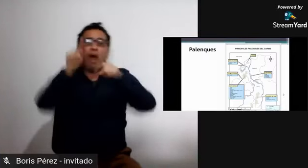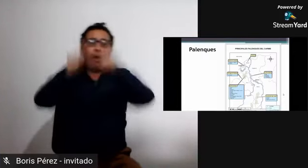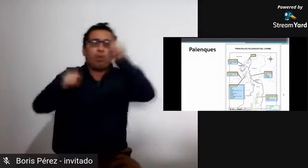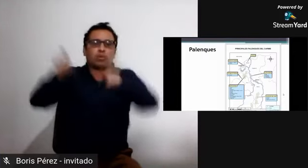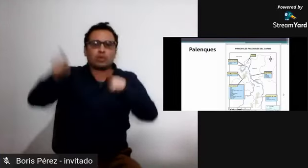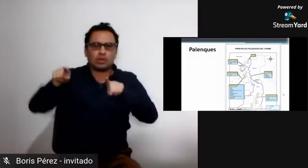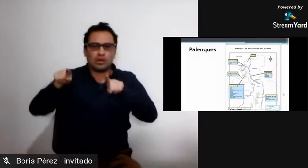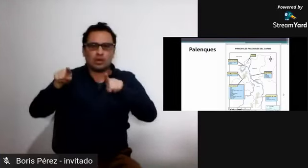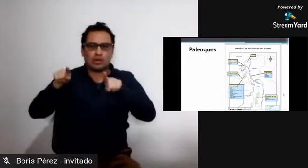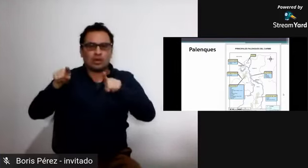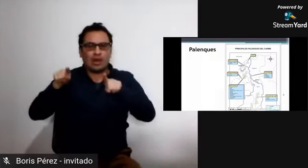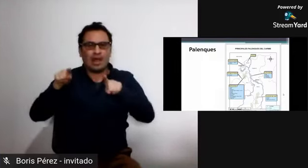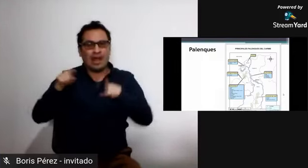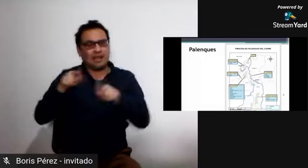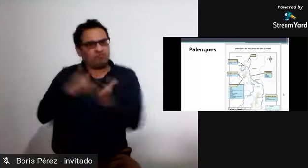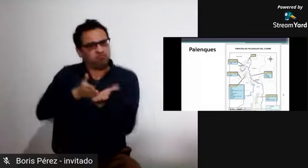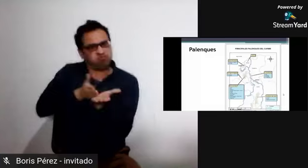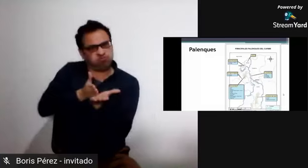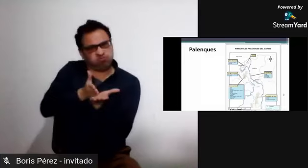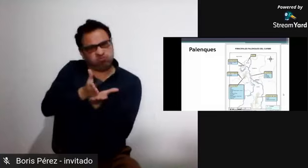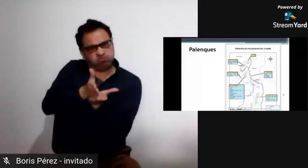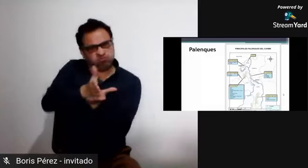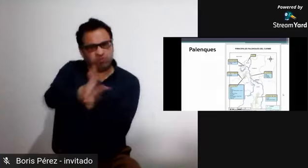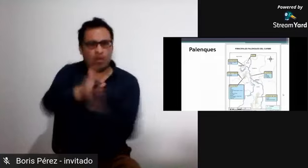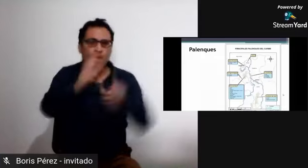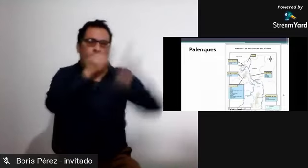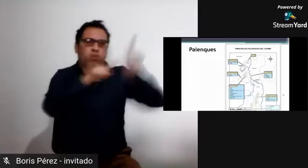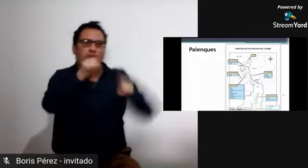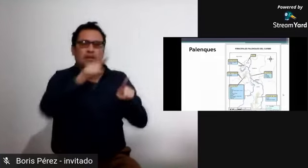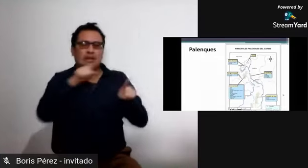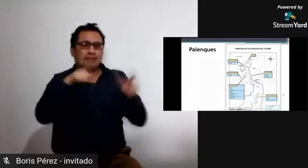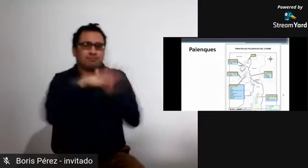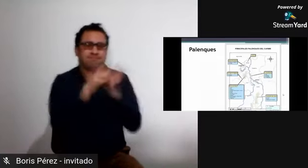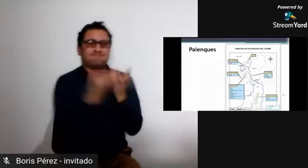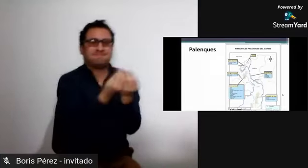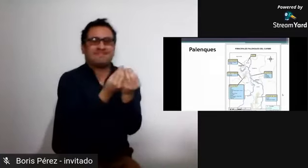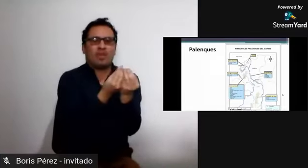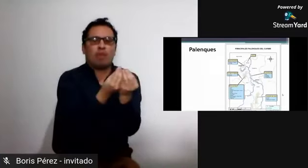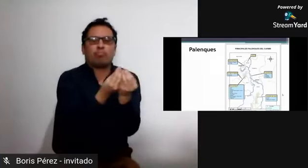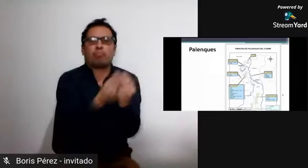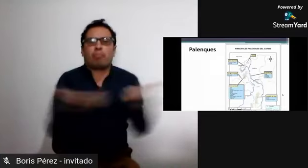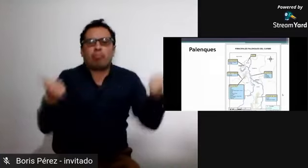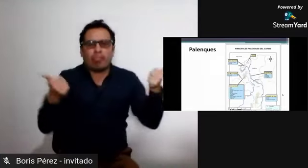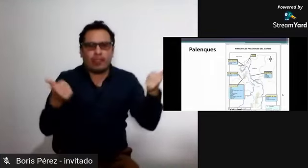varios grupos adicionales de cimarrones a establecer palenques.